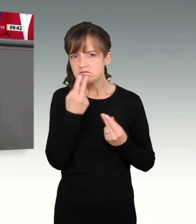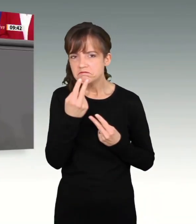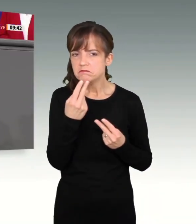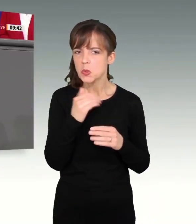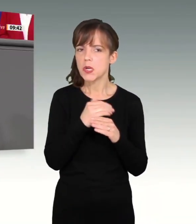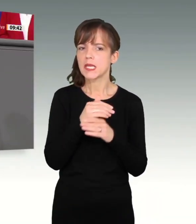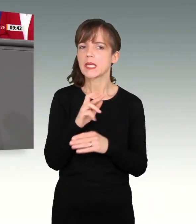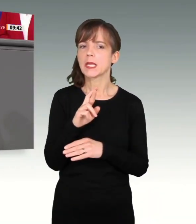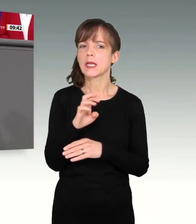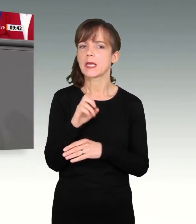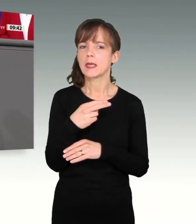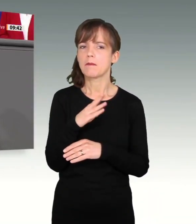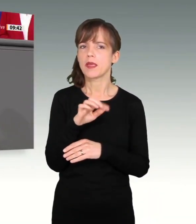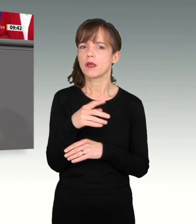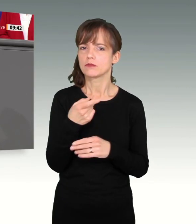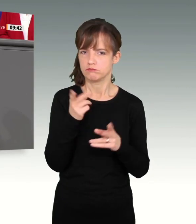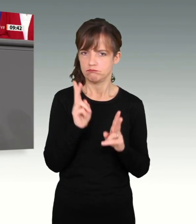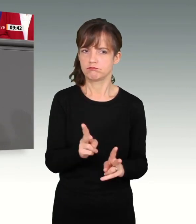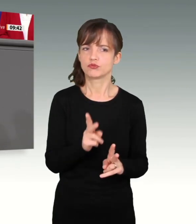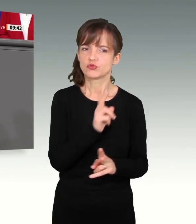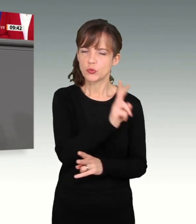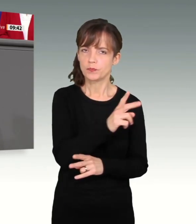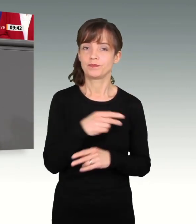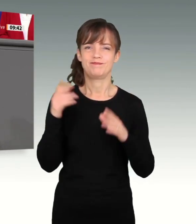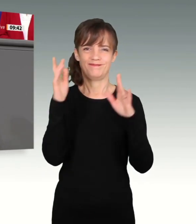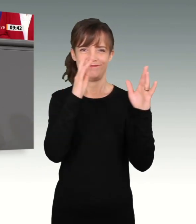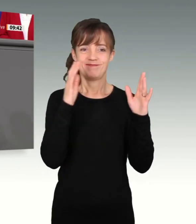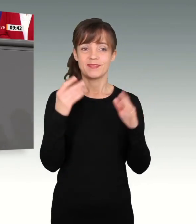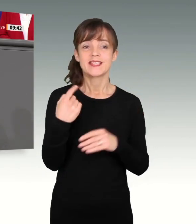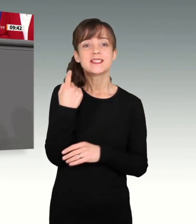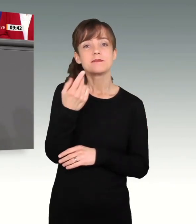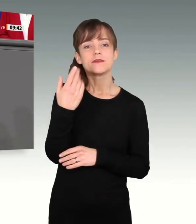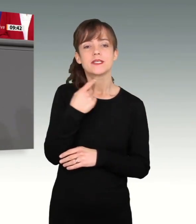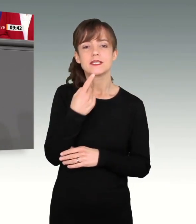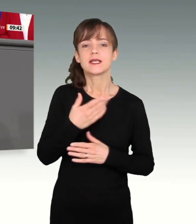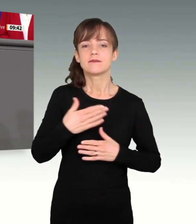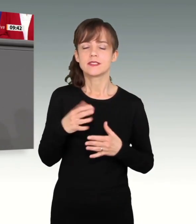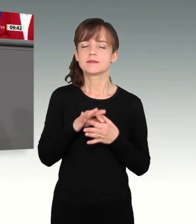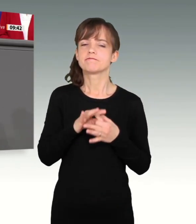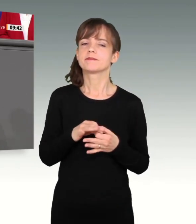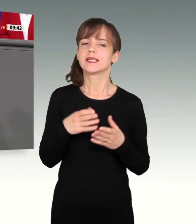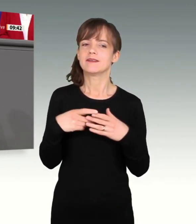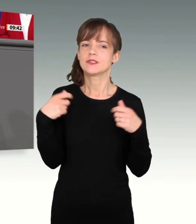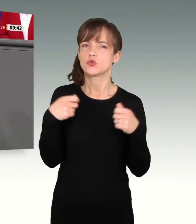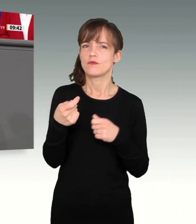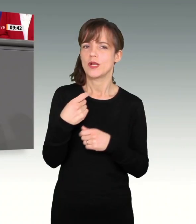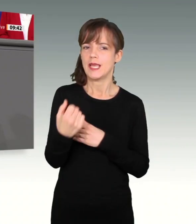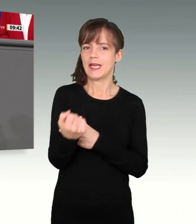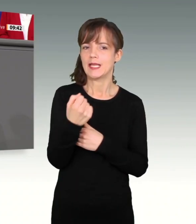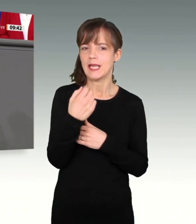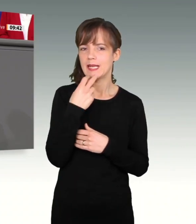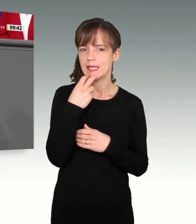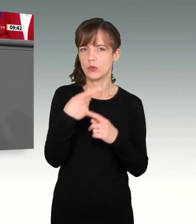Er hatte recht, und er bezog sich dabei auf die Investitionen aus dem Energie- und Klimafonds, dem berechtigterweise unter